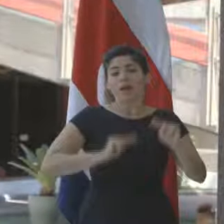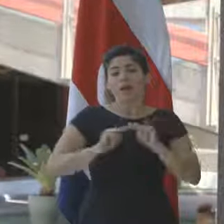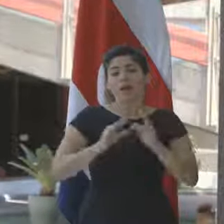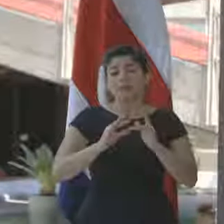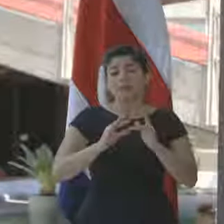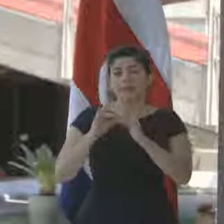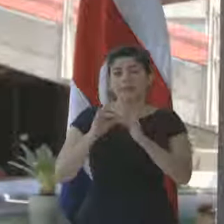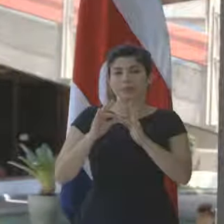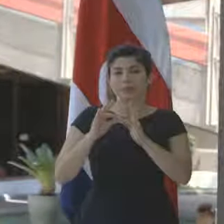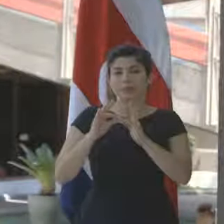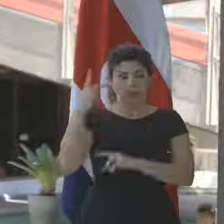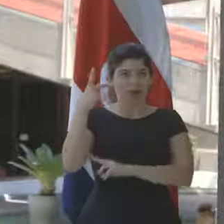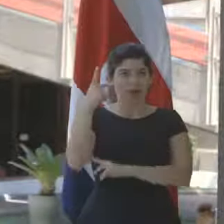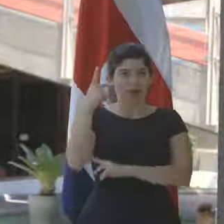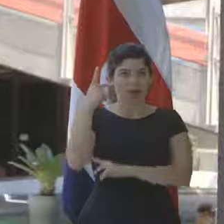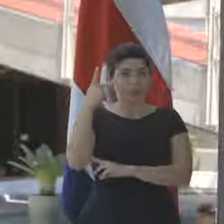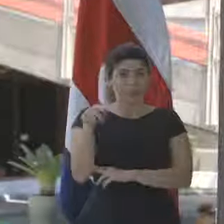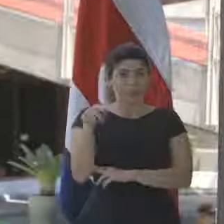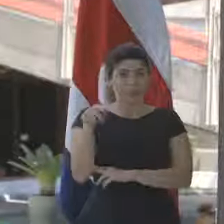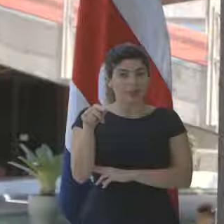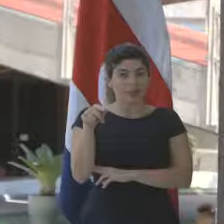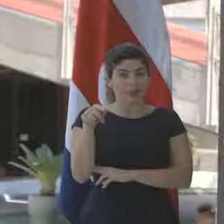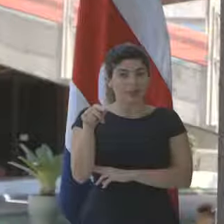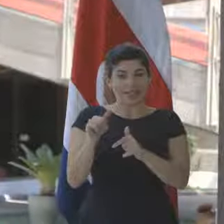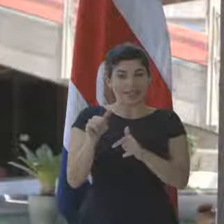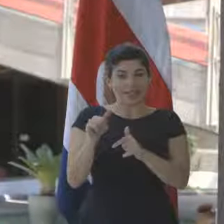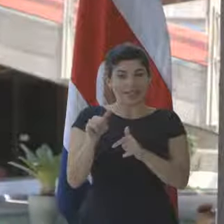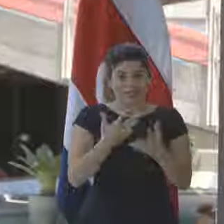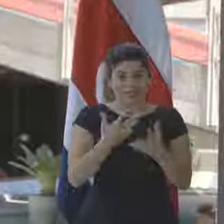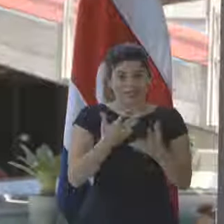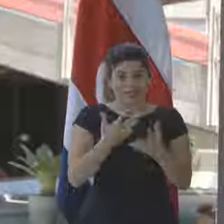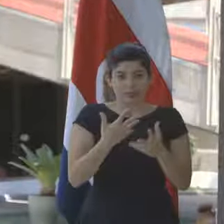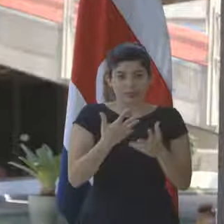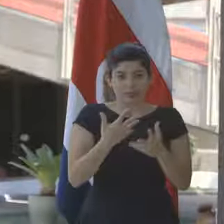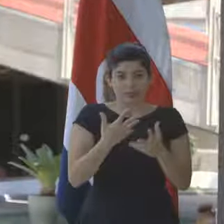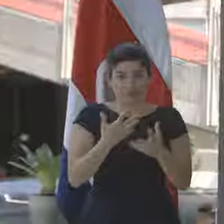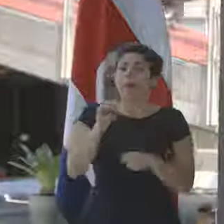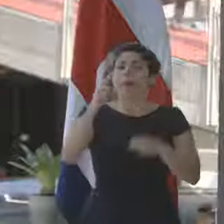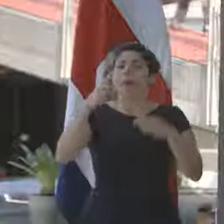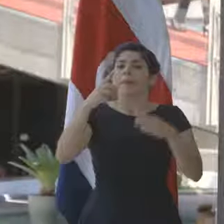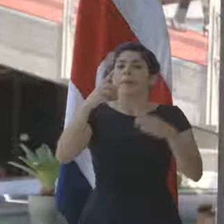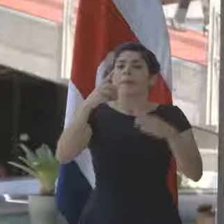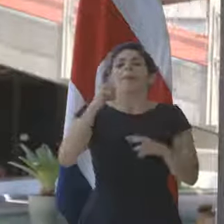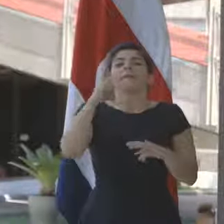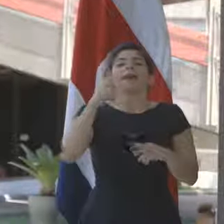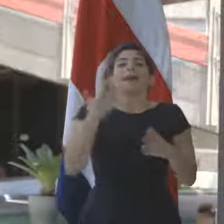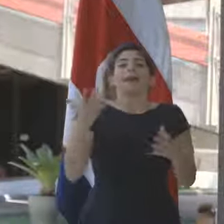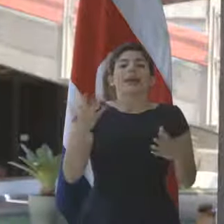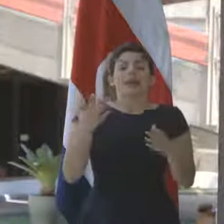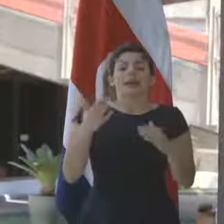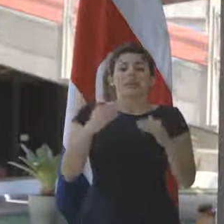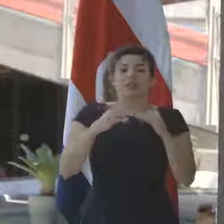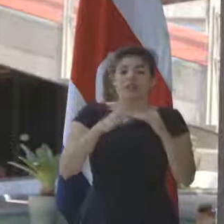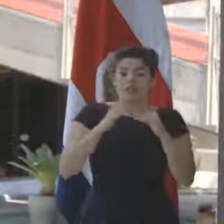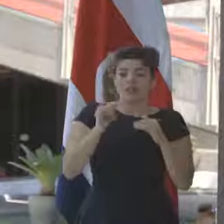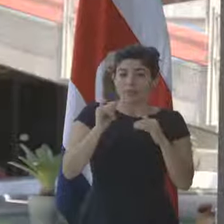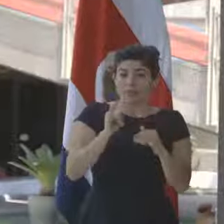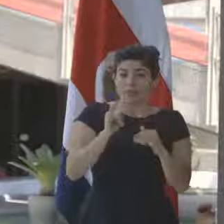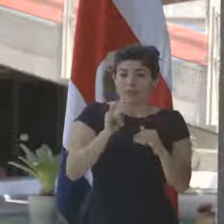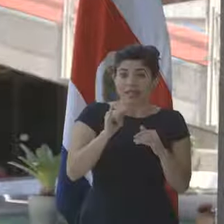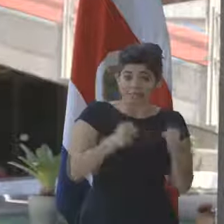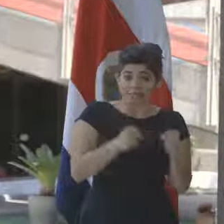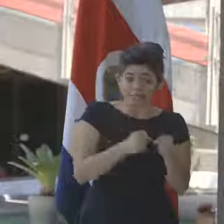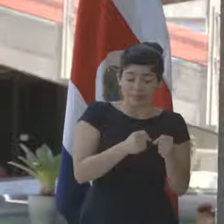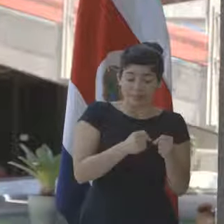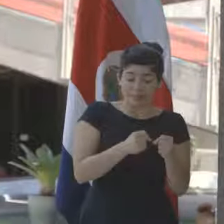ámbito político. Ese será el ejercicio. Y es una medida también para mantener el celo tanto de